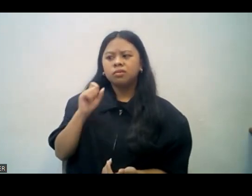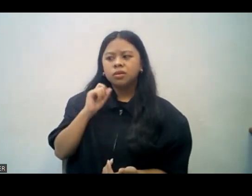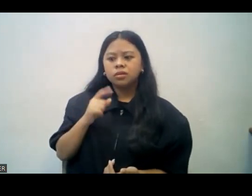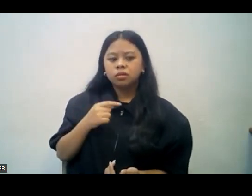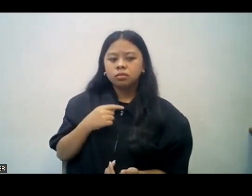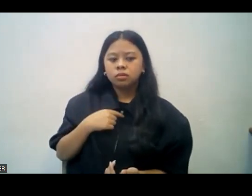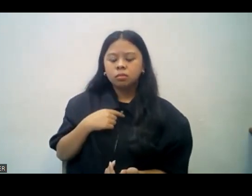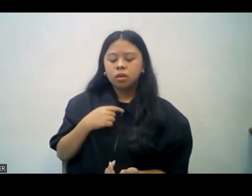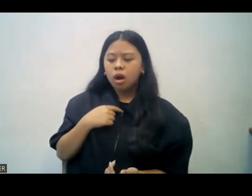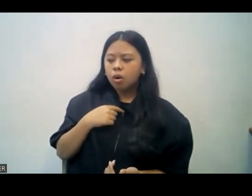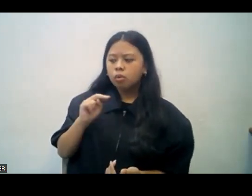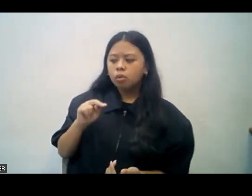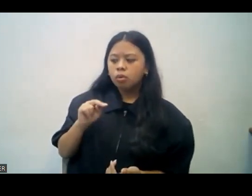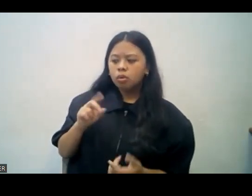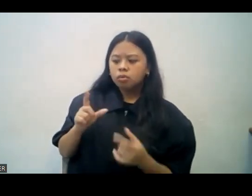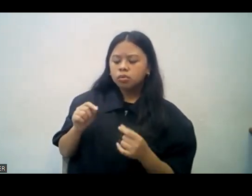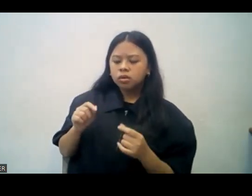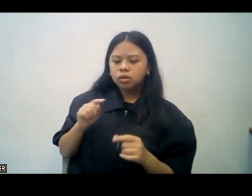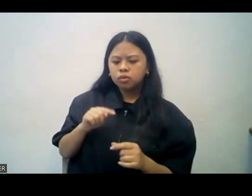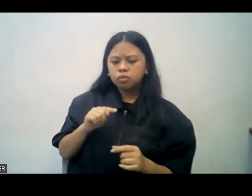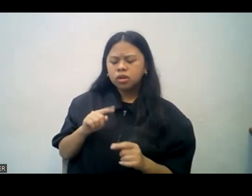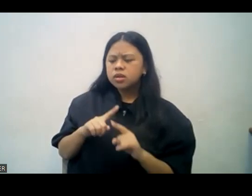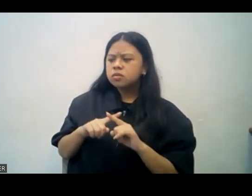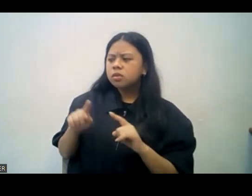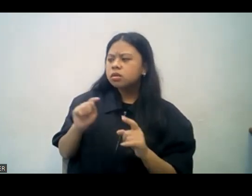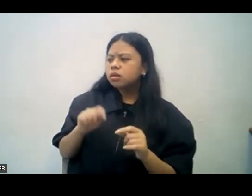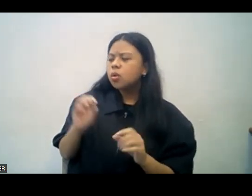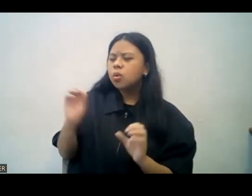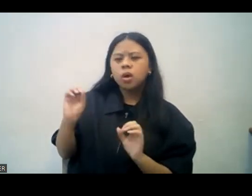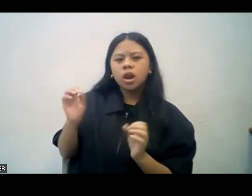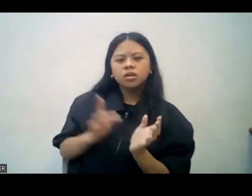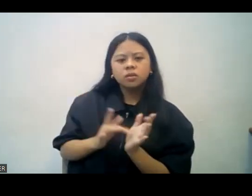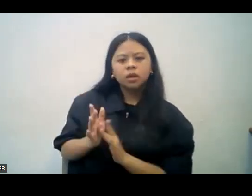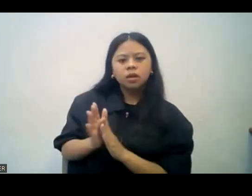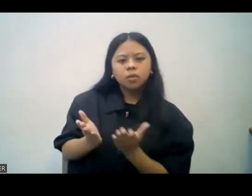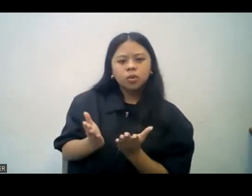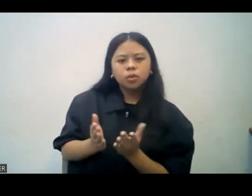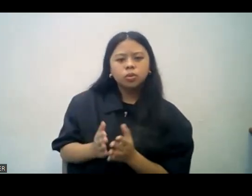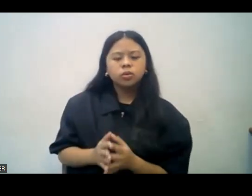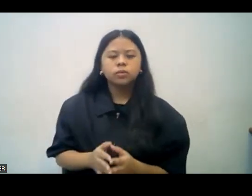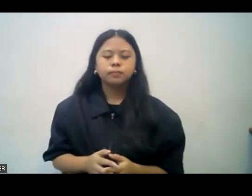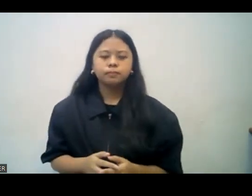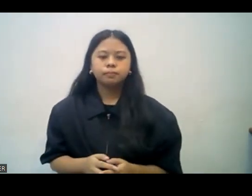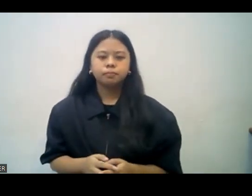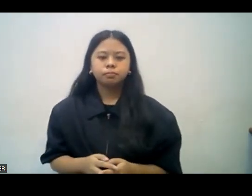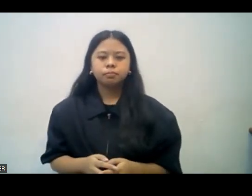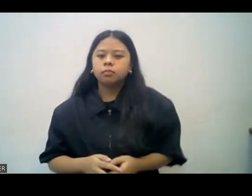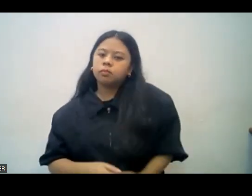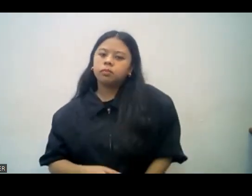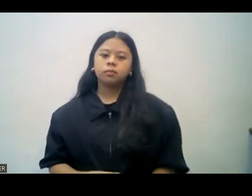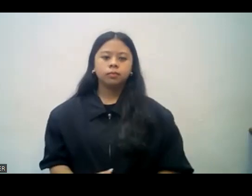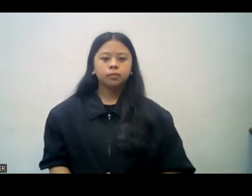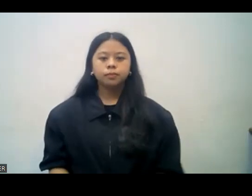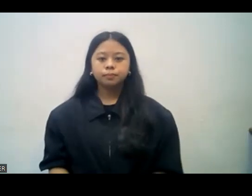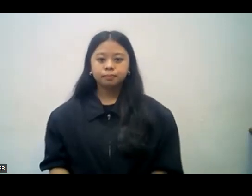sabi nung kapatid, Ah, may sister po kasi na nagsabi sa akin na ganito dapat yung gawin ko. Pero, hindi naman yun alinsunod sa sinasabi ng